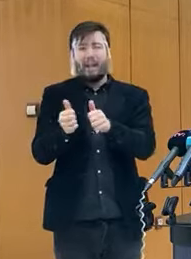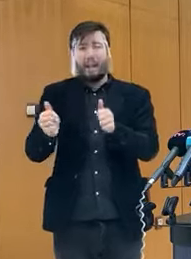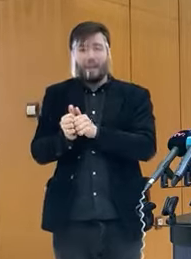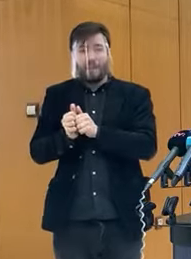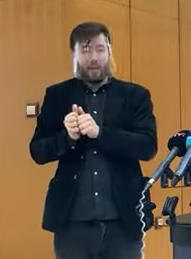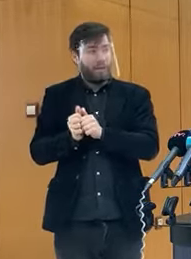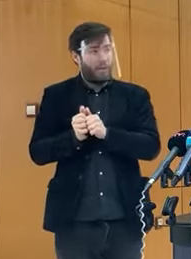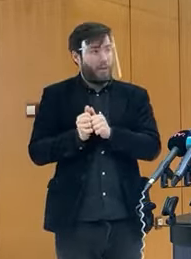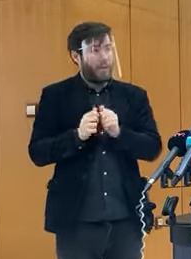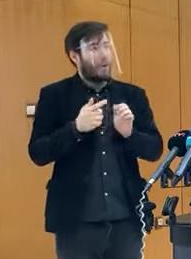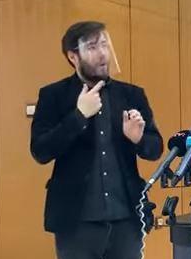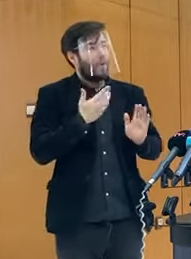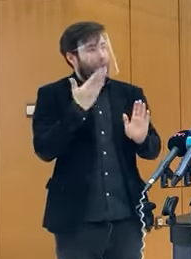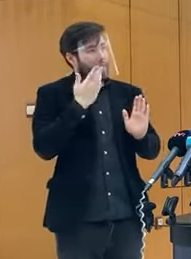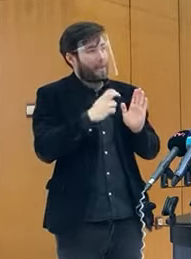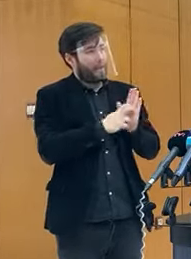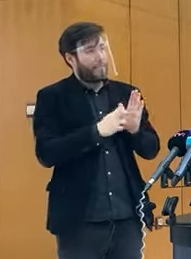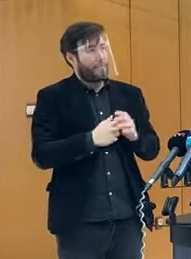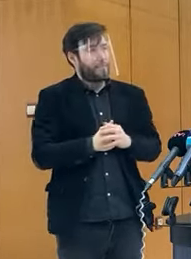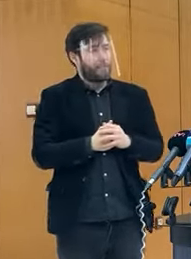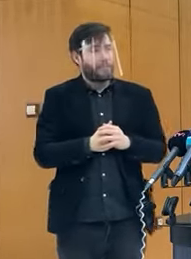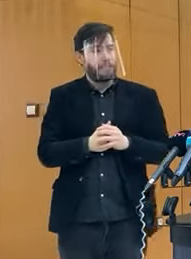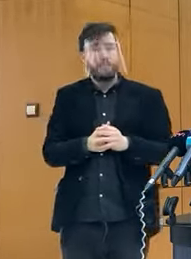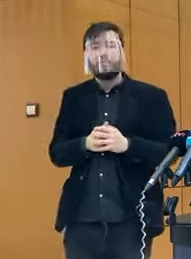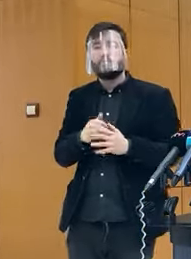S e-karanténou. Pracujeme na tom.